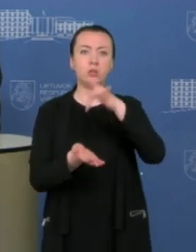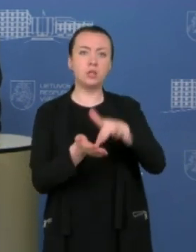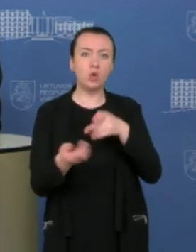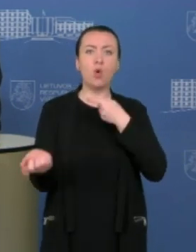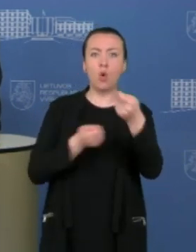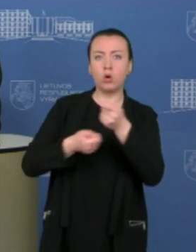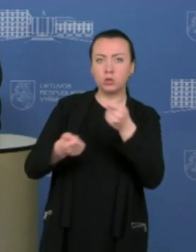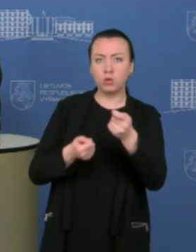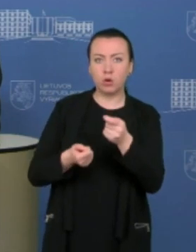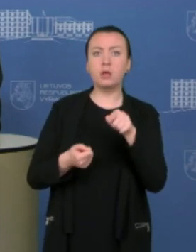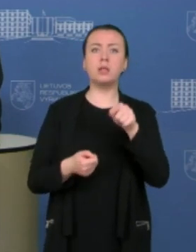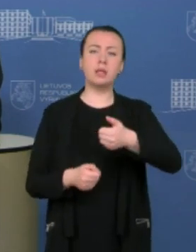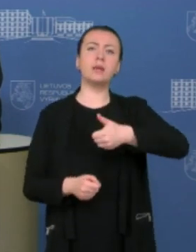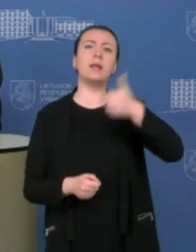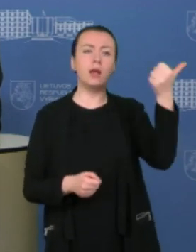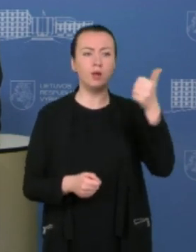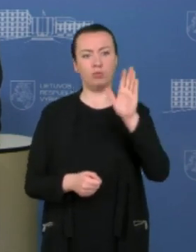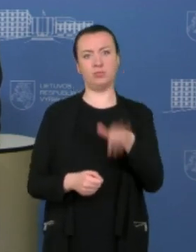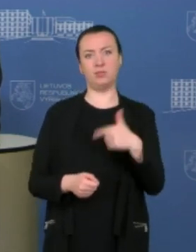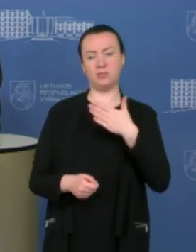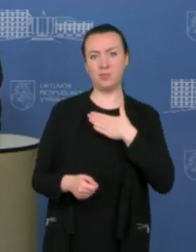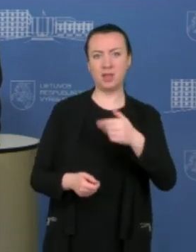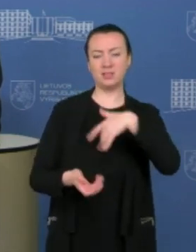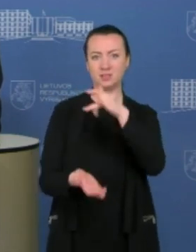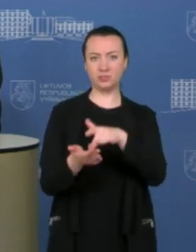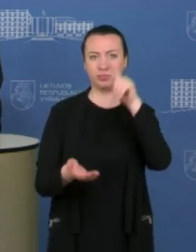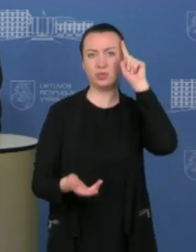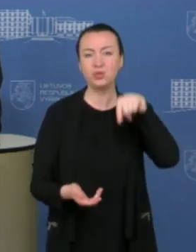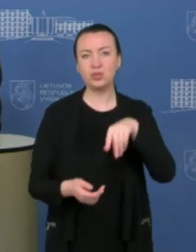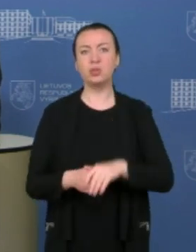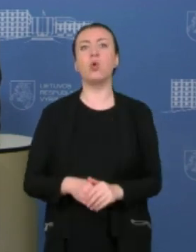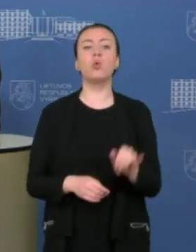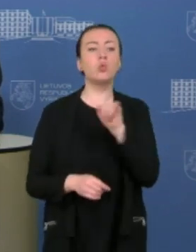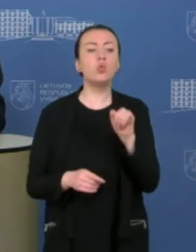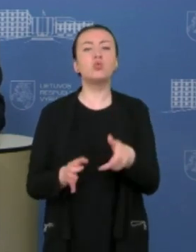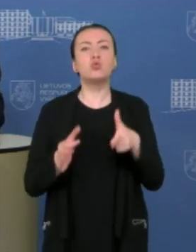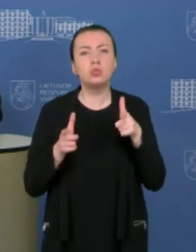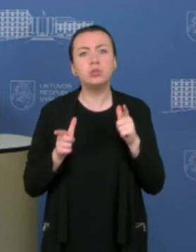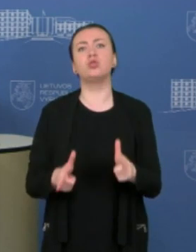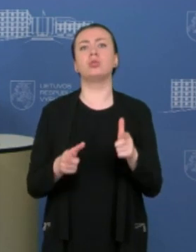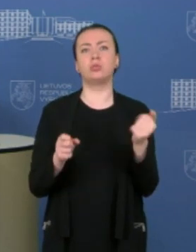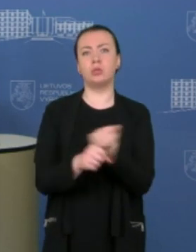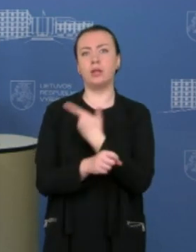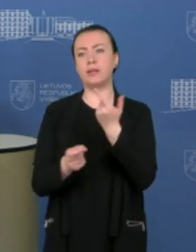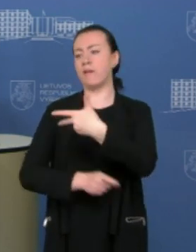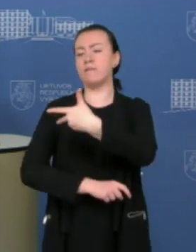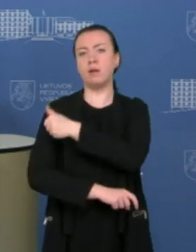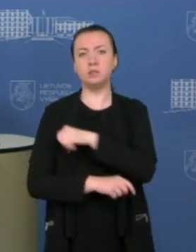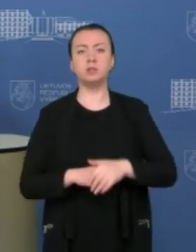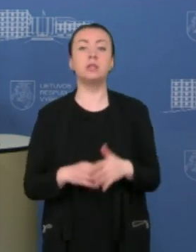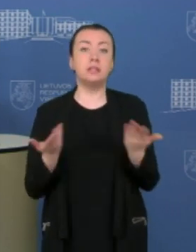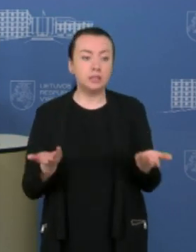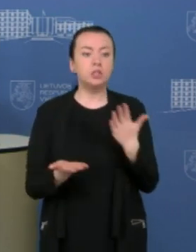koordinuojantis, kad jie geriau negu mes čia centre žino, kur iš tikrųjų, kam ir kiek, ko reikėtų. Bet kai tas